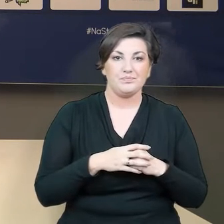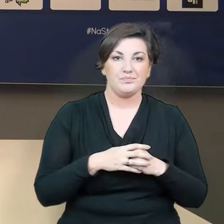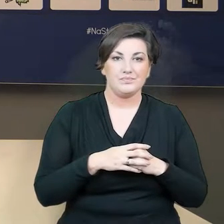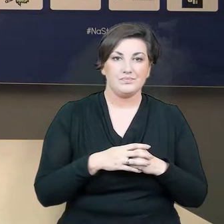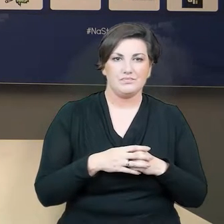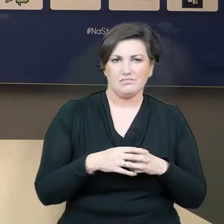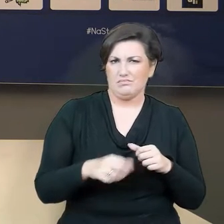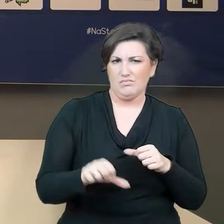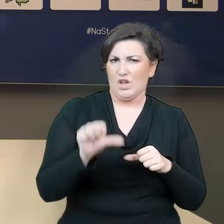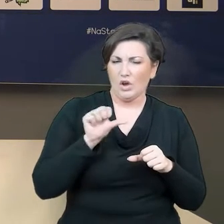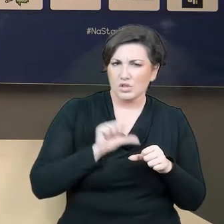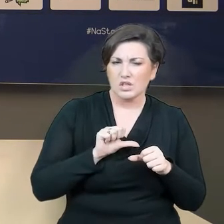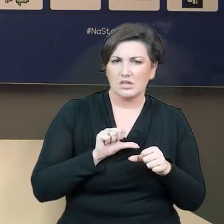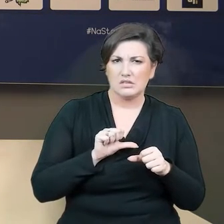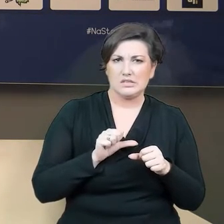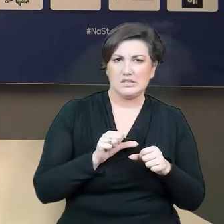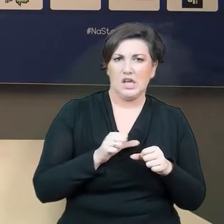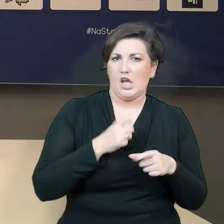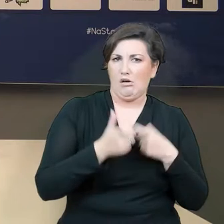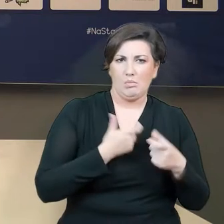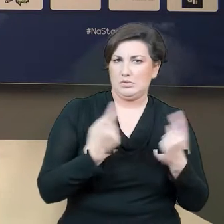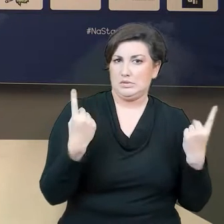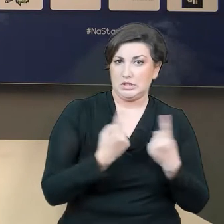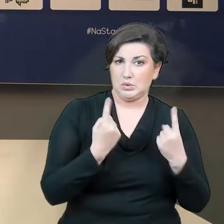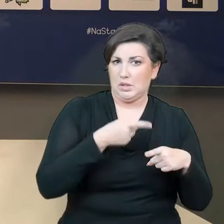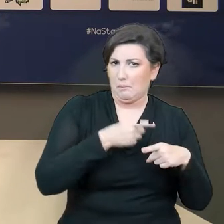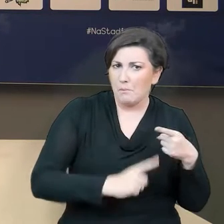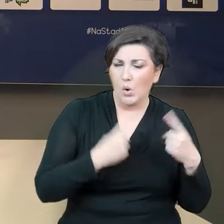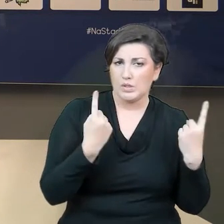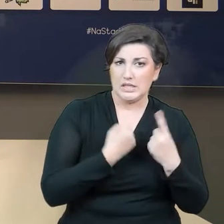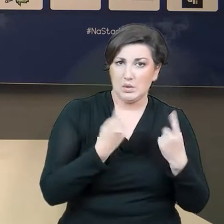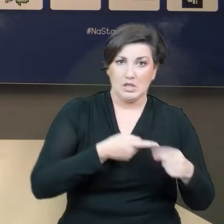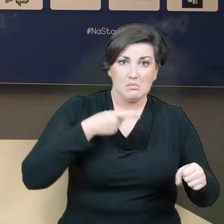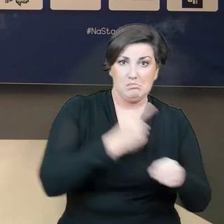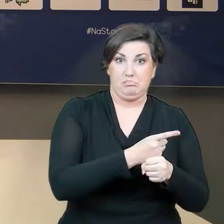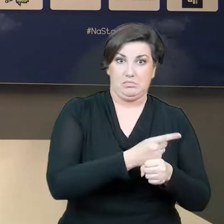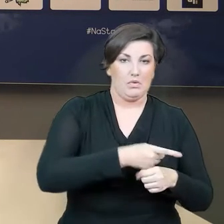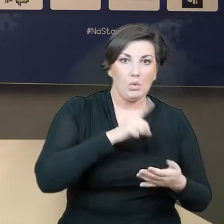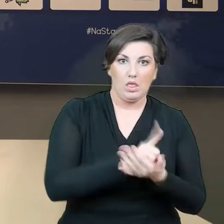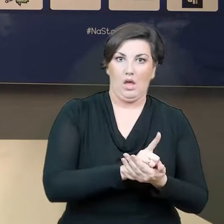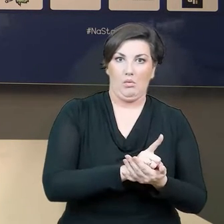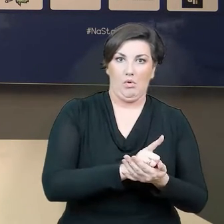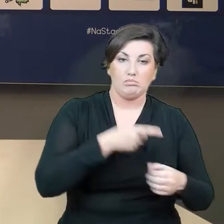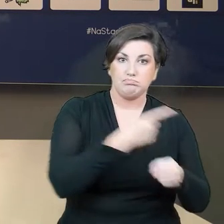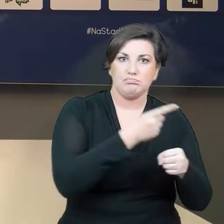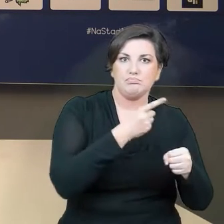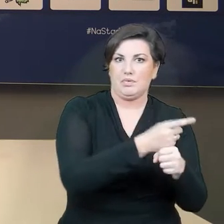ubiegłym sezonie stwarzaliśmy sobie pół sytuacji, a strzeliśmy bramkę, bądź nawet dwie. Teraz